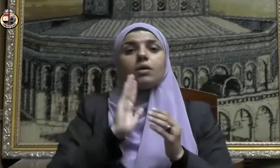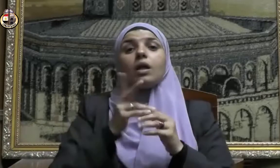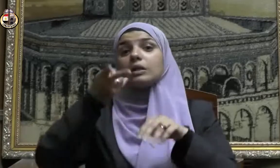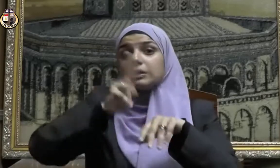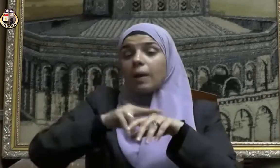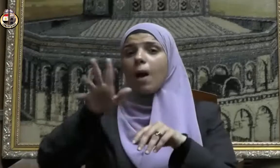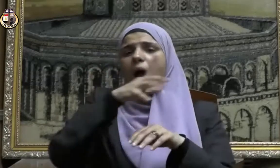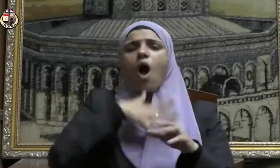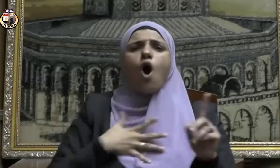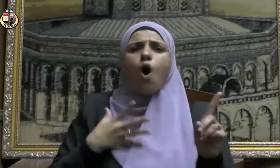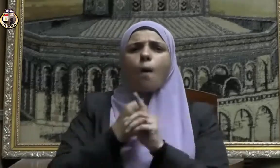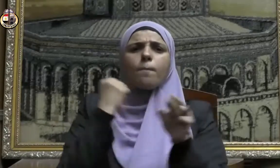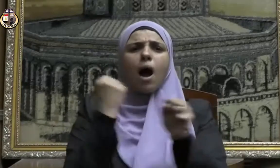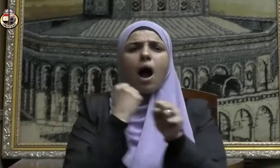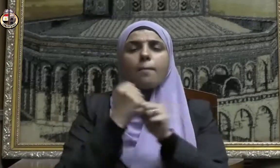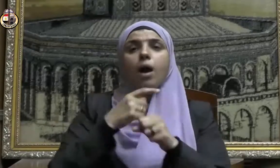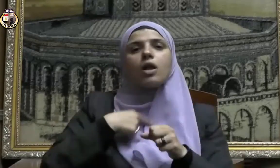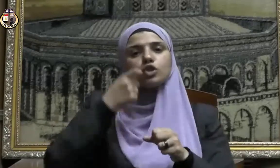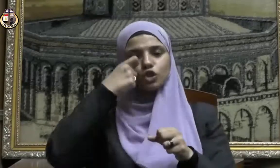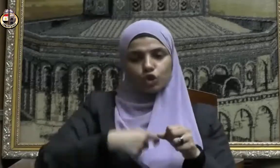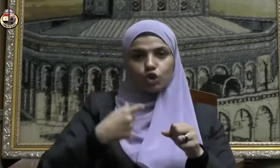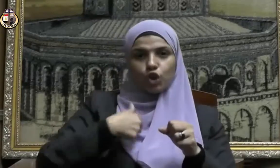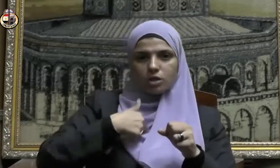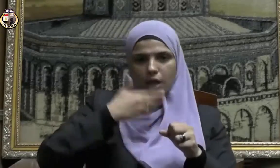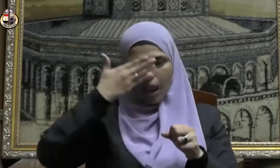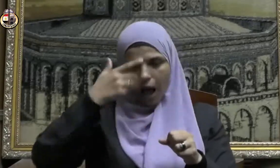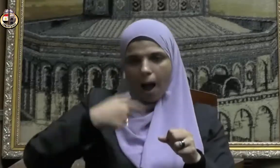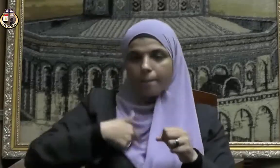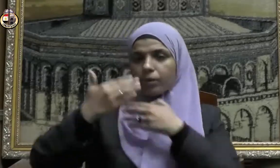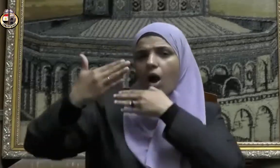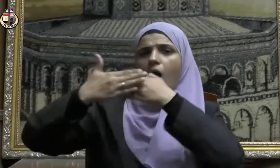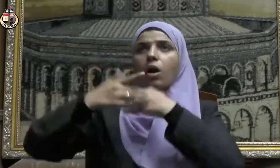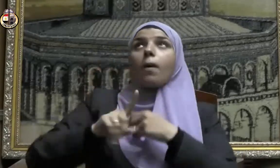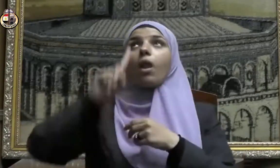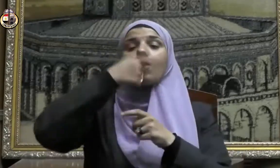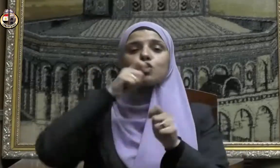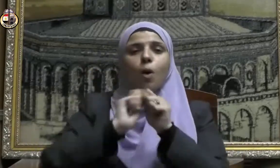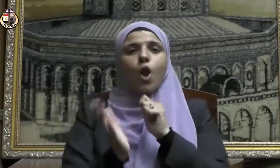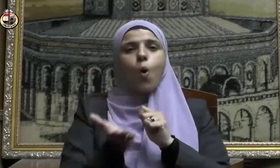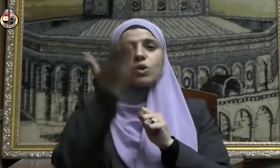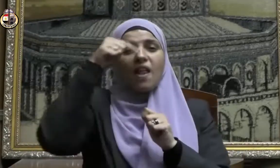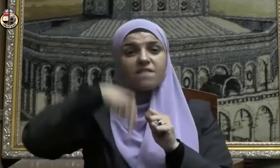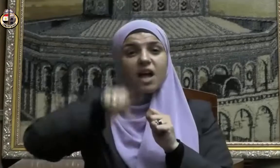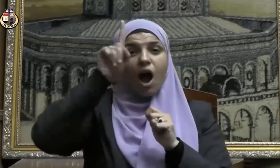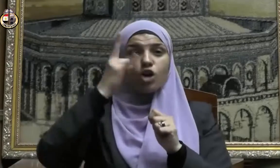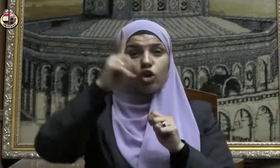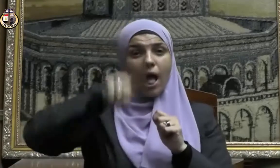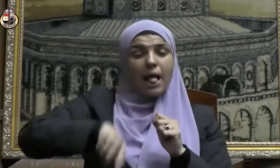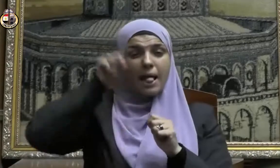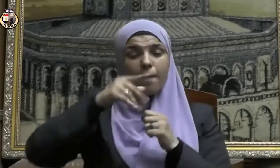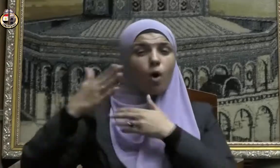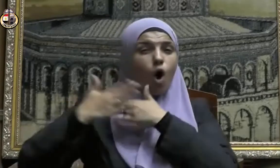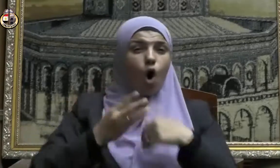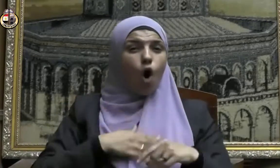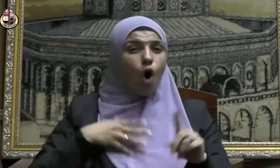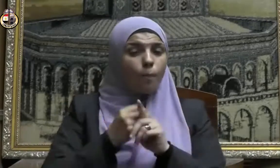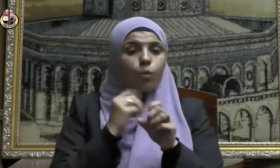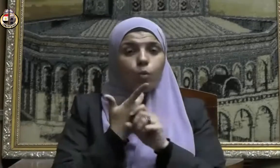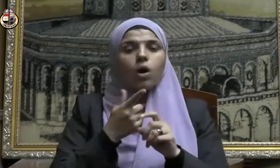أحب الأعمال التي يتقرب بها العبد إلى الله عز وجل في هذه الأيام حج